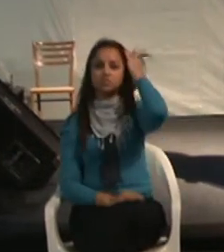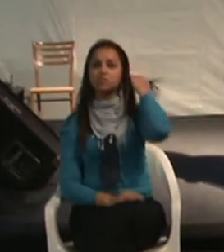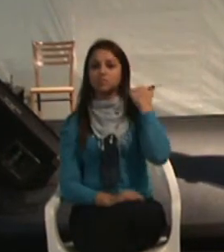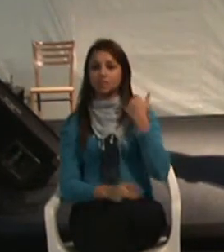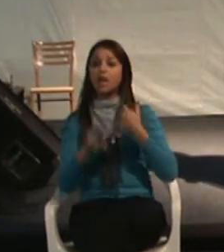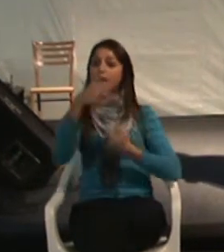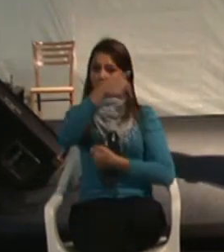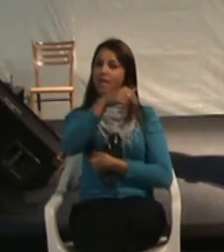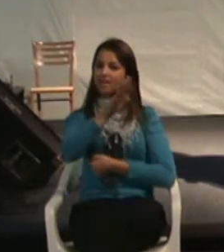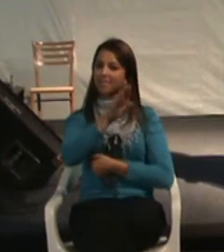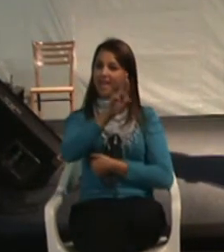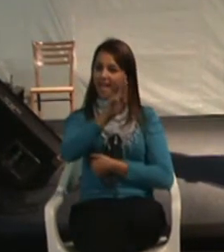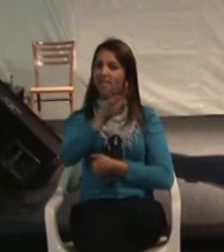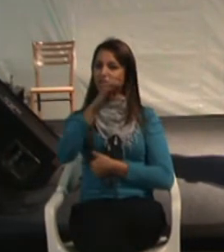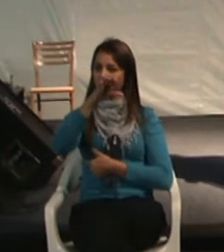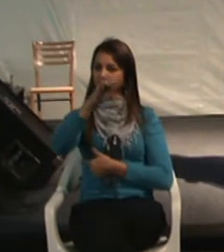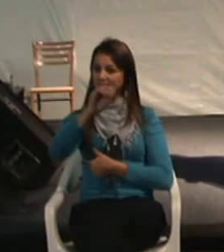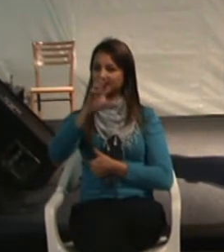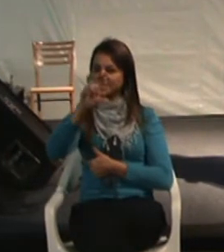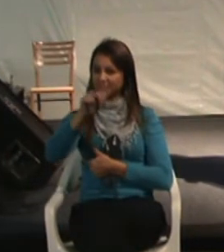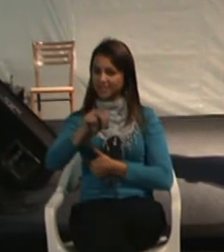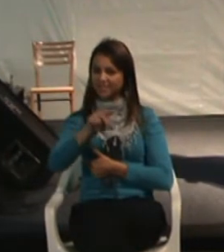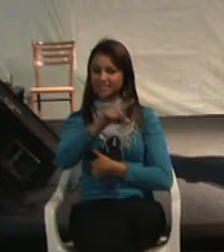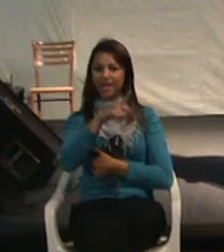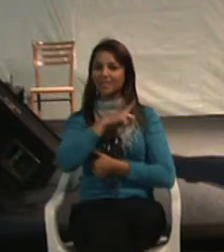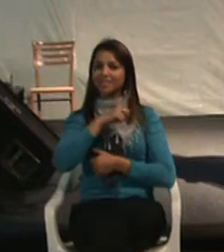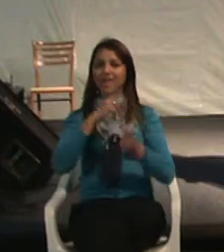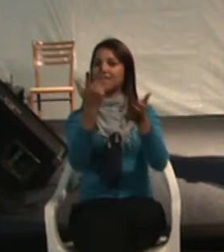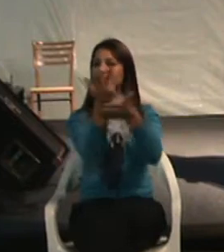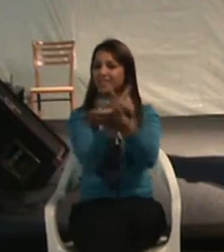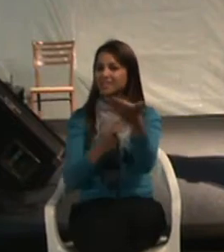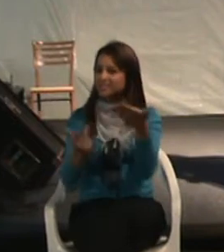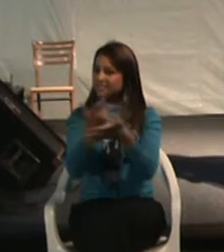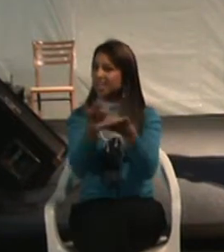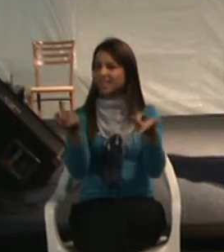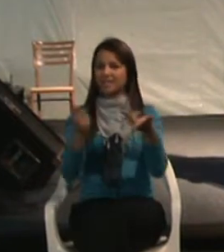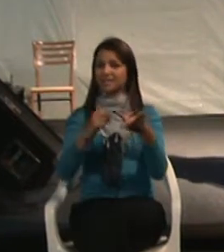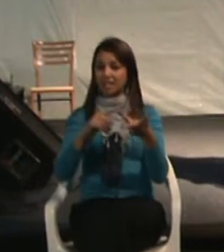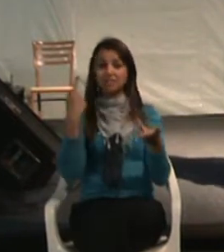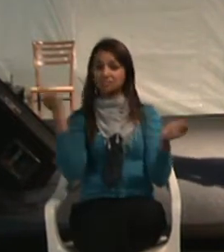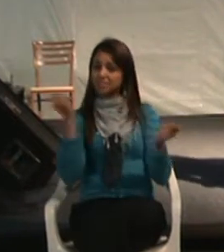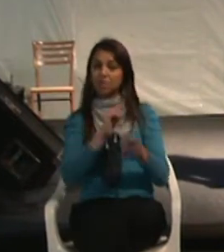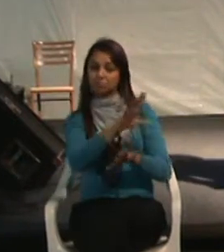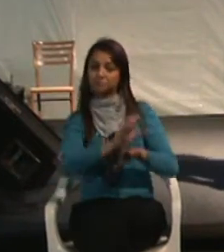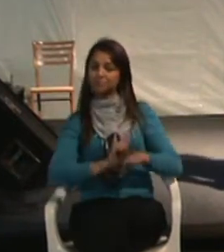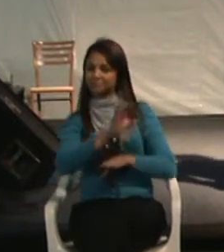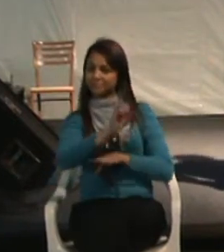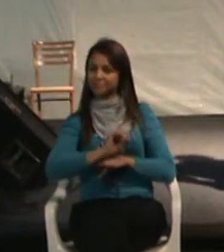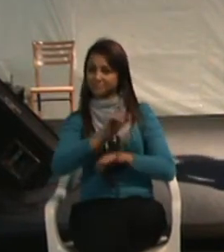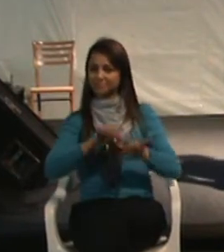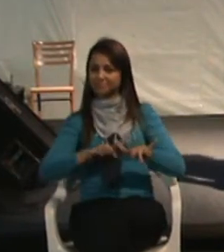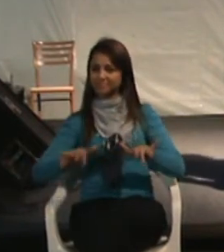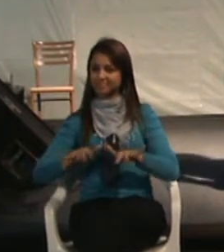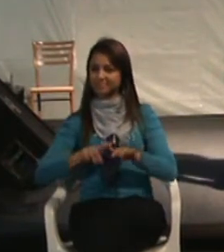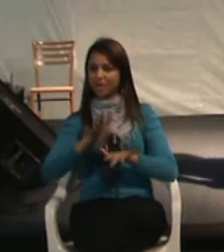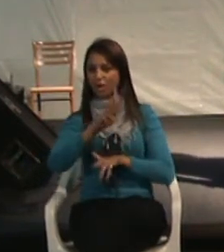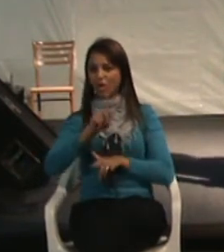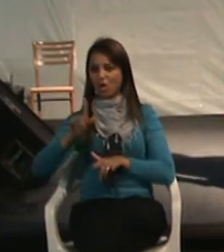NBR 9050. Lá tem desenhos, tem tudo, vocês conseguem baixar pelo Google. Então, olha pessoal.